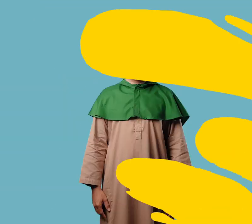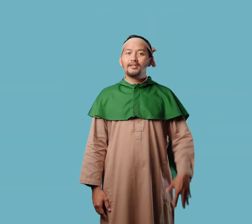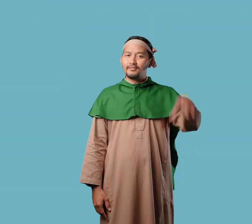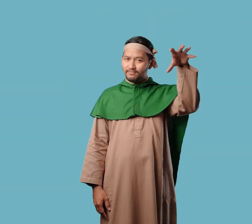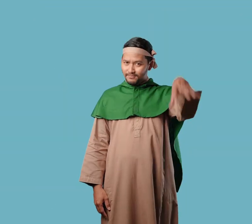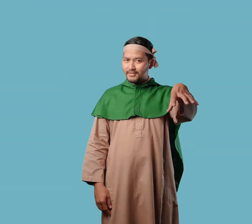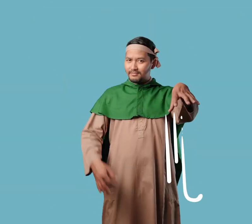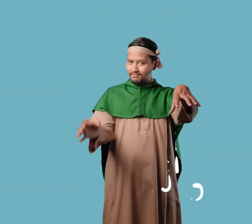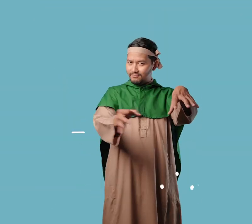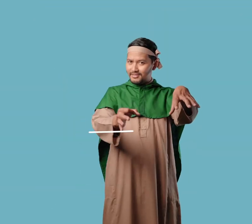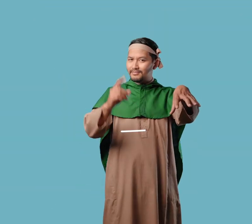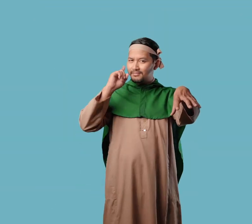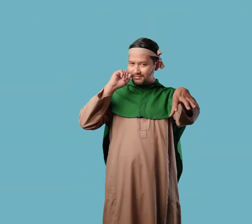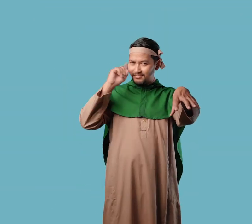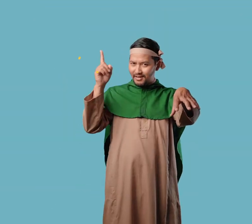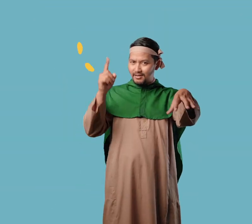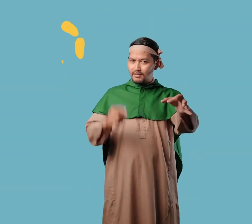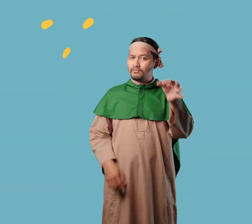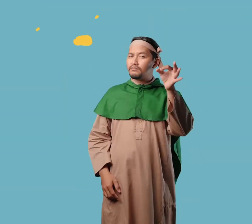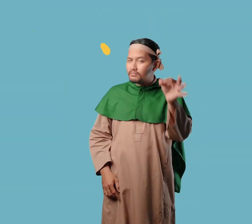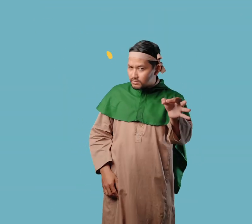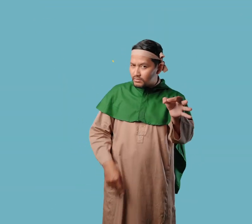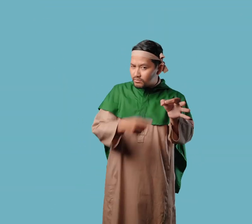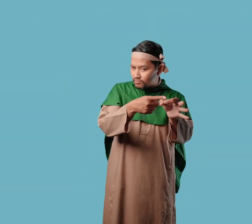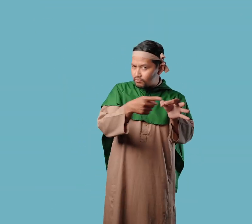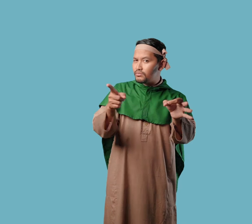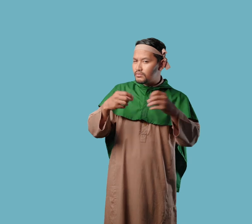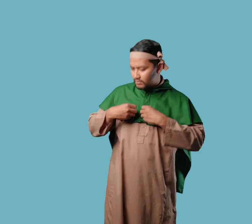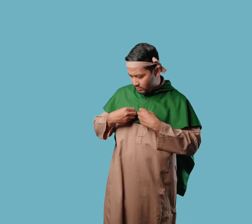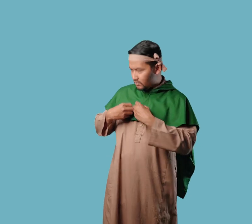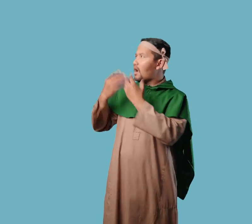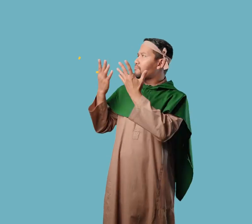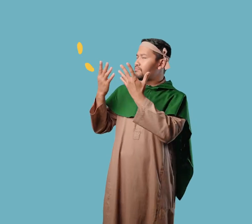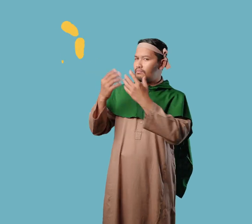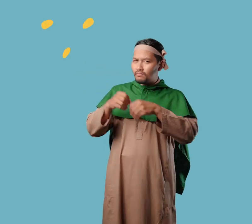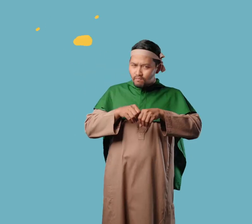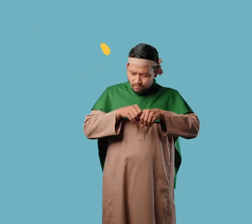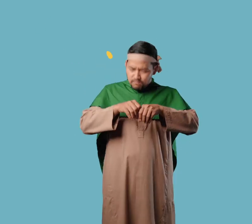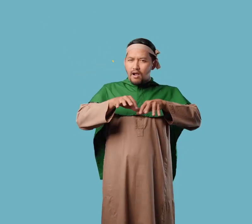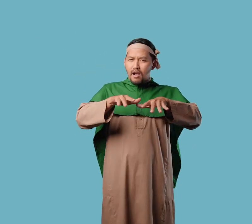Dari kota kecil Madinah Mereka terus menyebarkan Islam ke banyak negeri